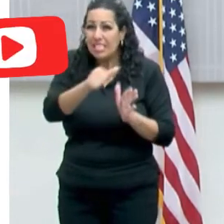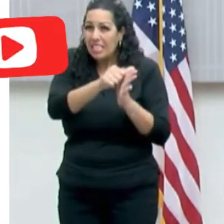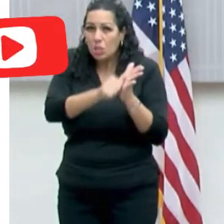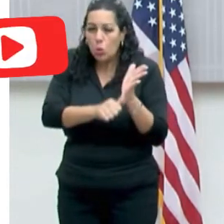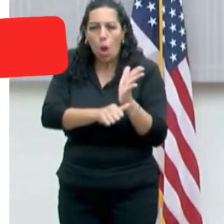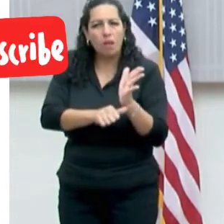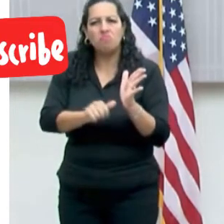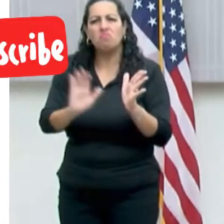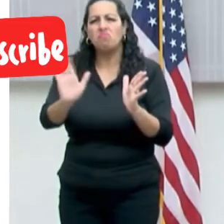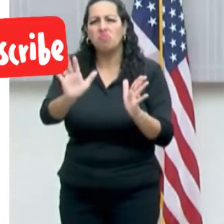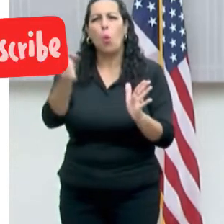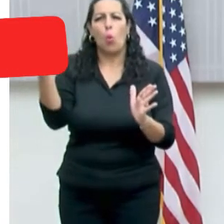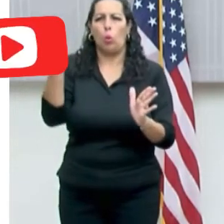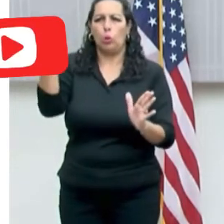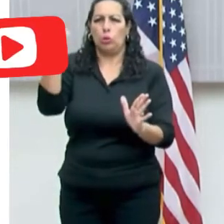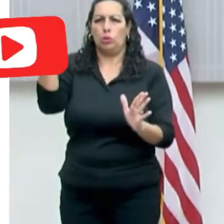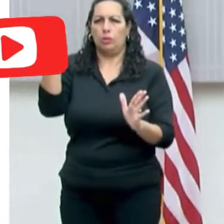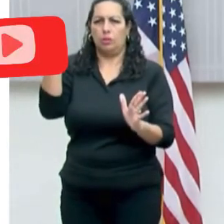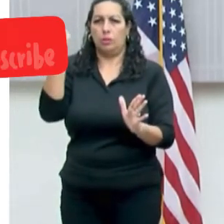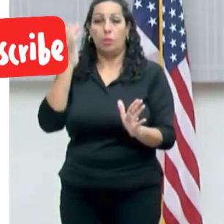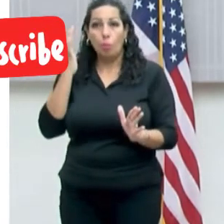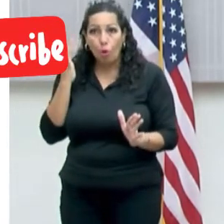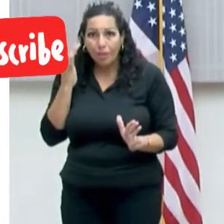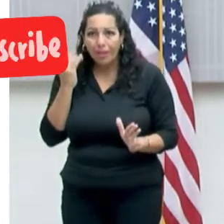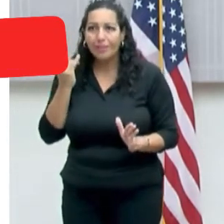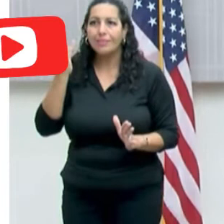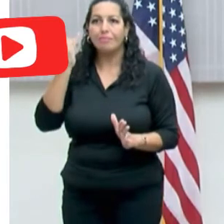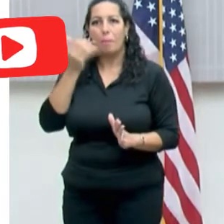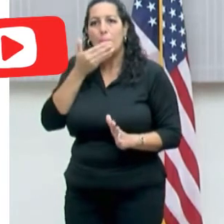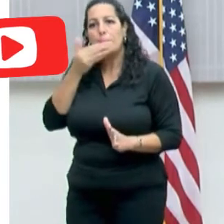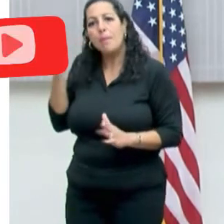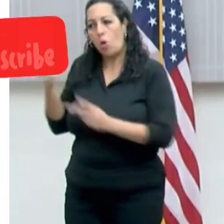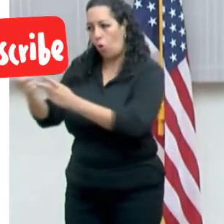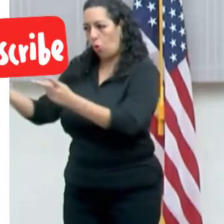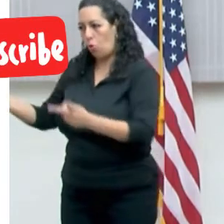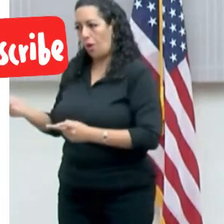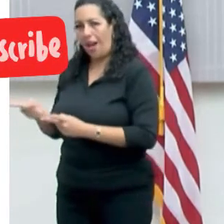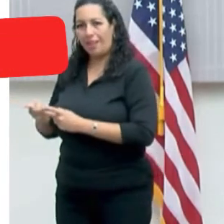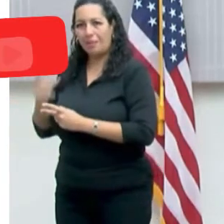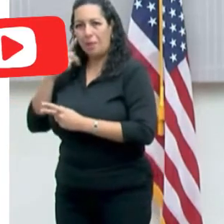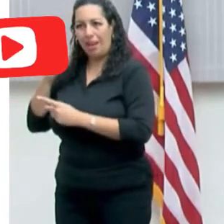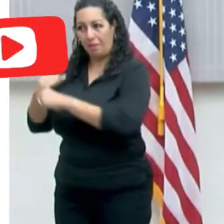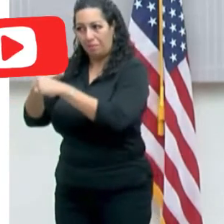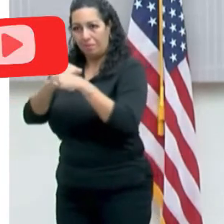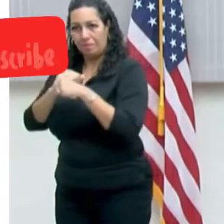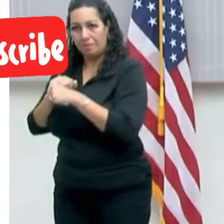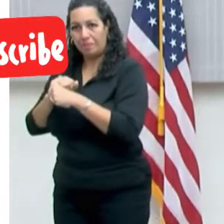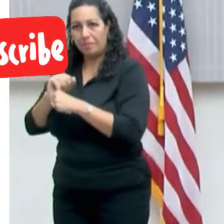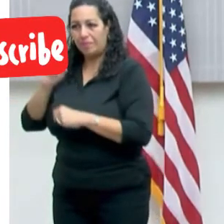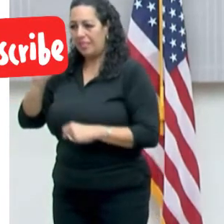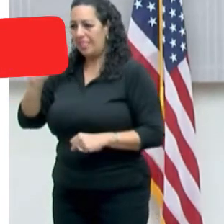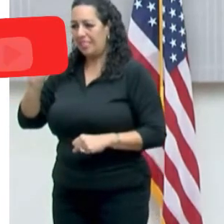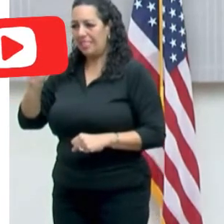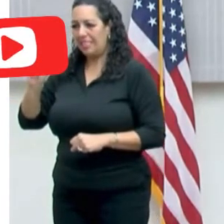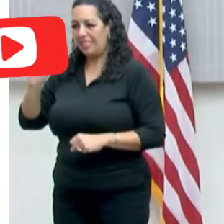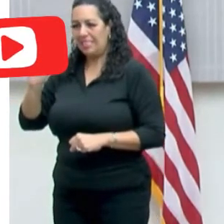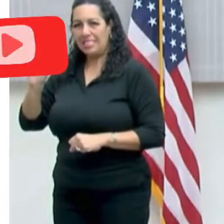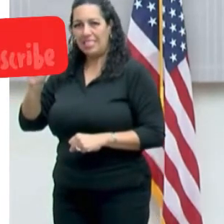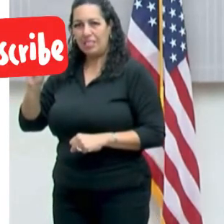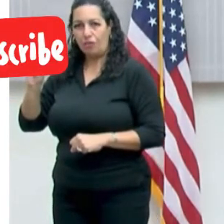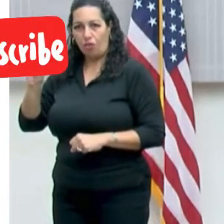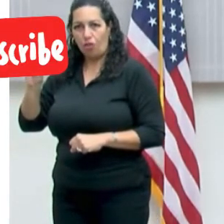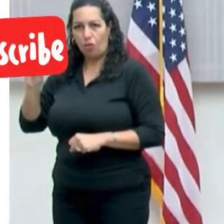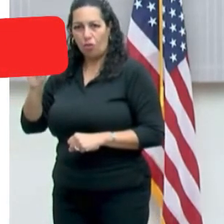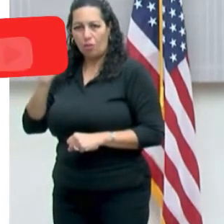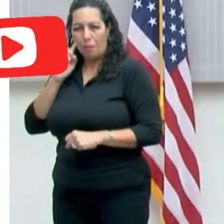requieran el uso de unidades de cuidado intensivo luego de la cirugía. Eso como